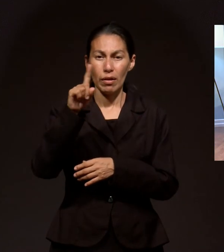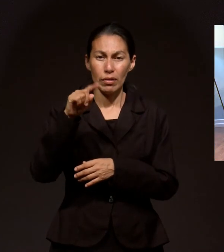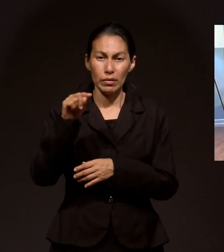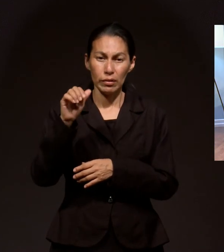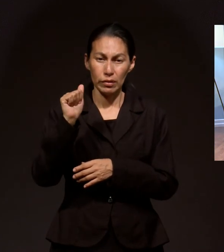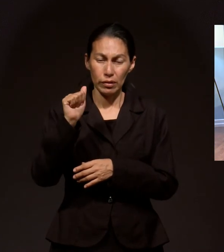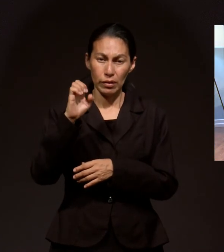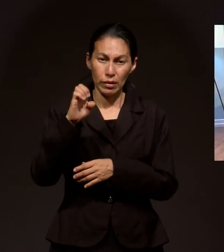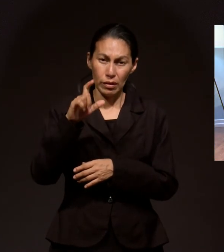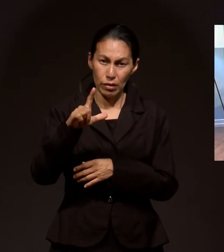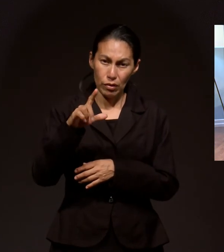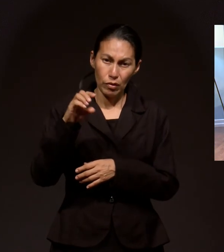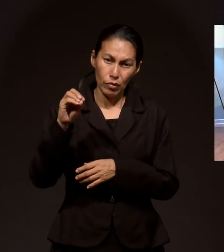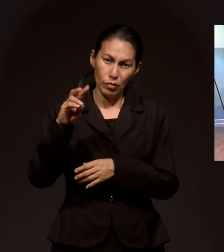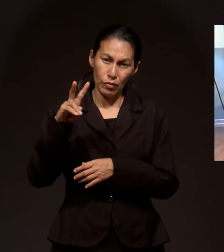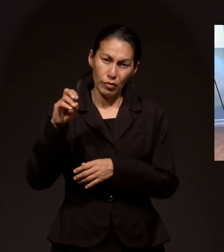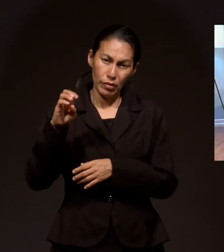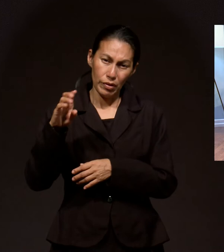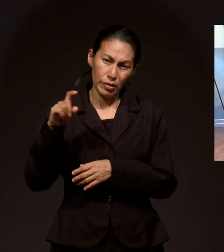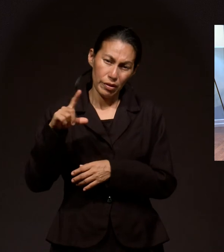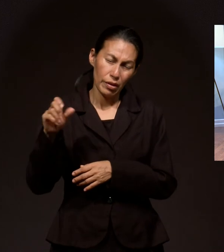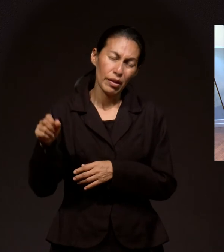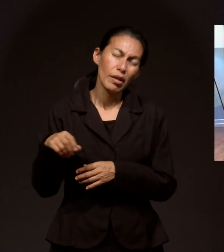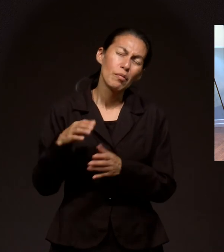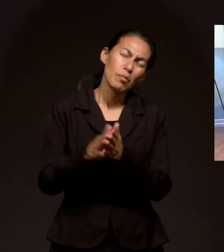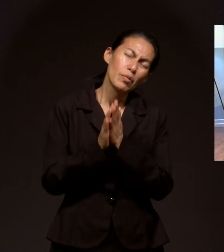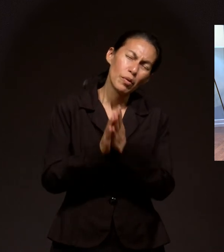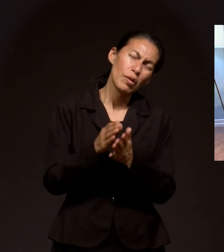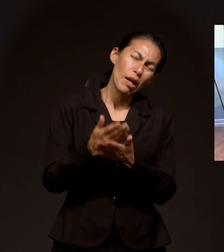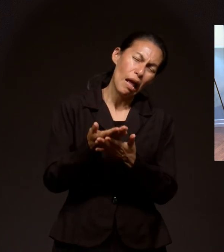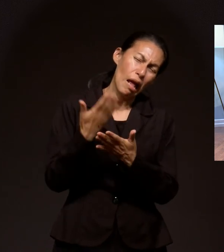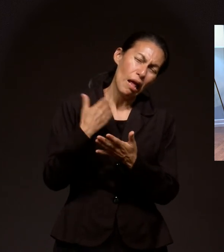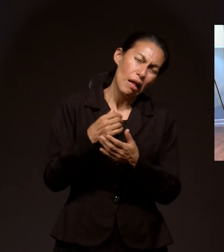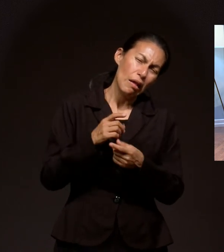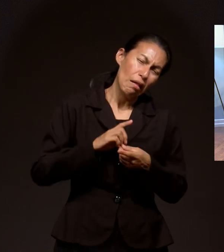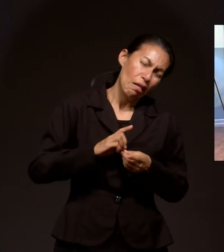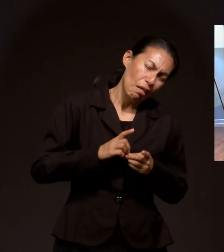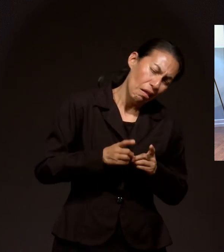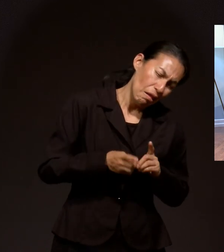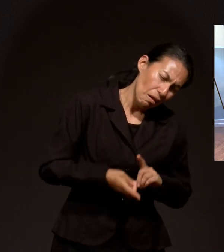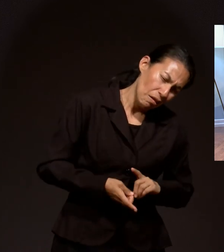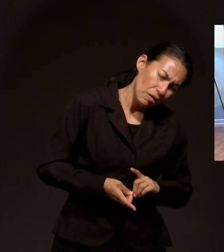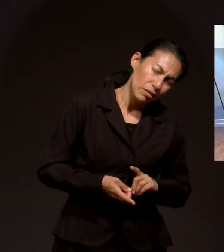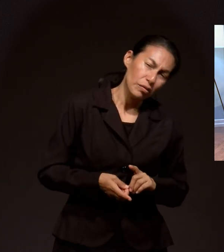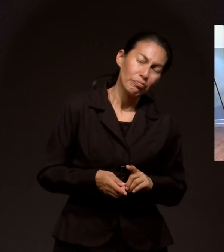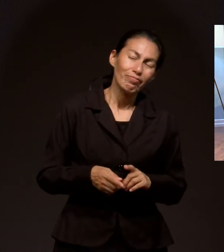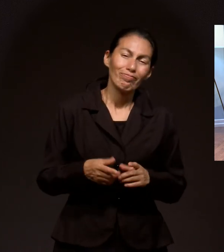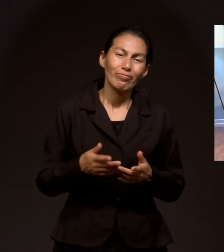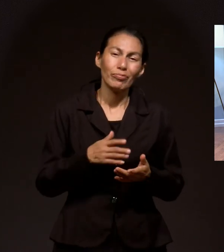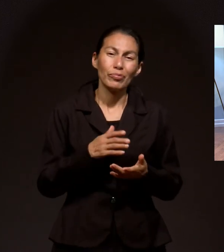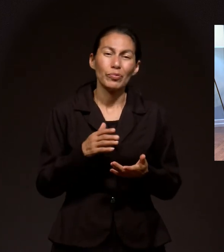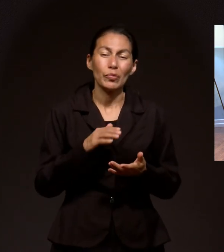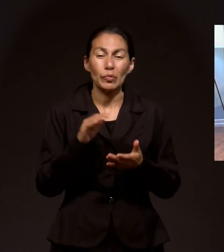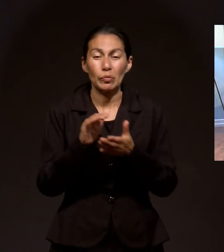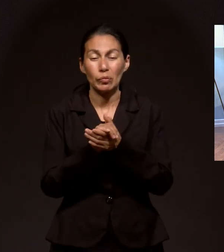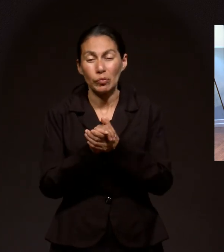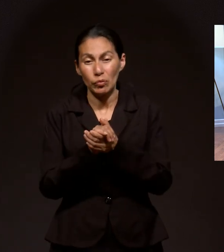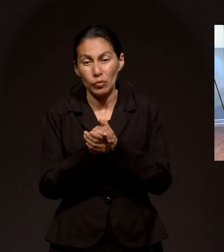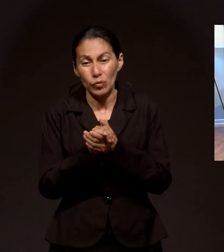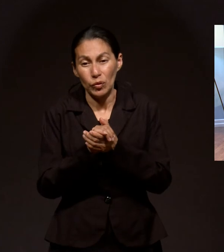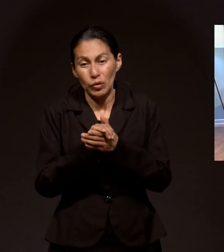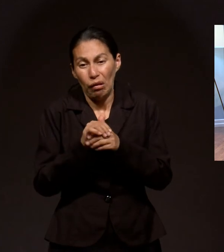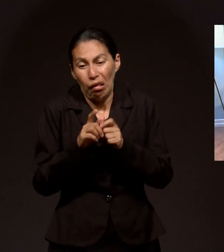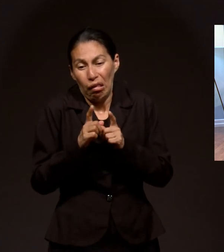por una fuerte depresión Ya que se hace un año Ya hace un año Que se separó De su pareja